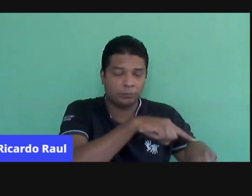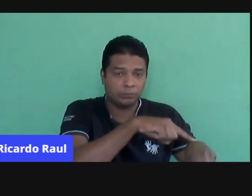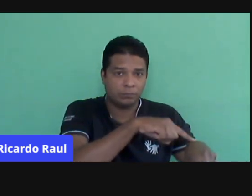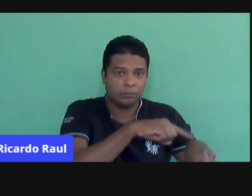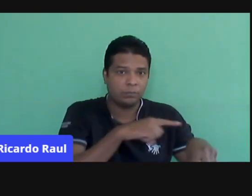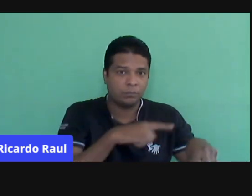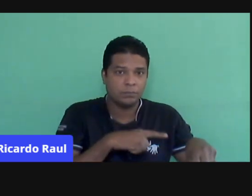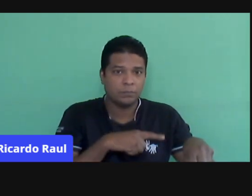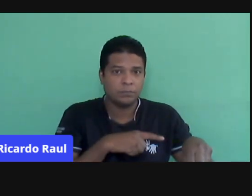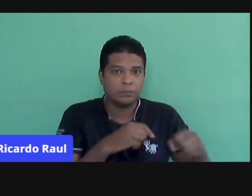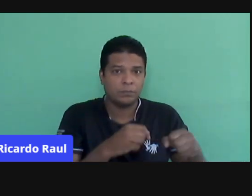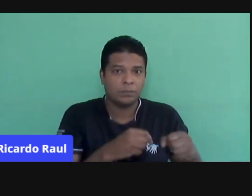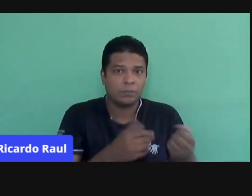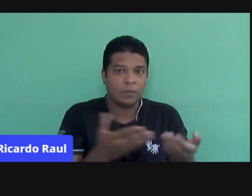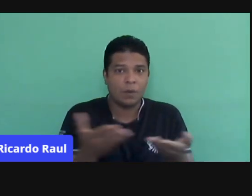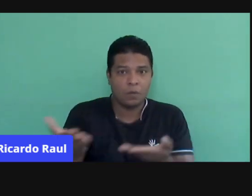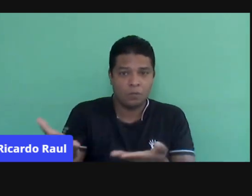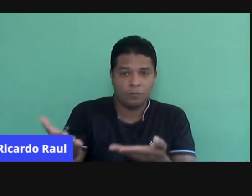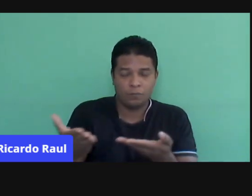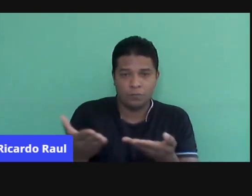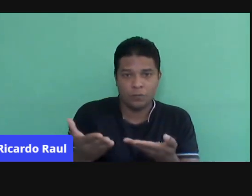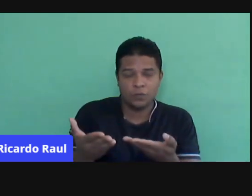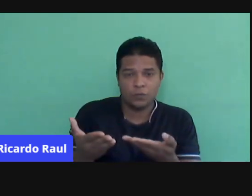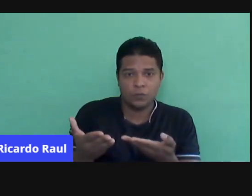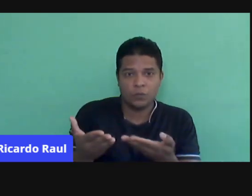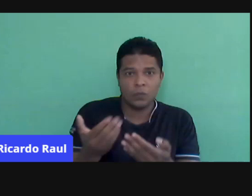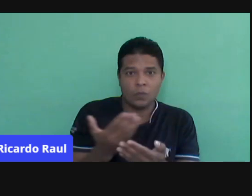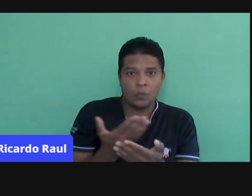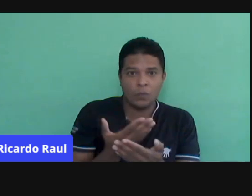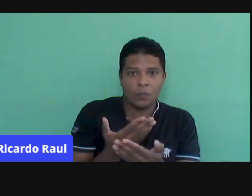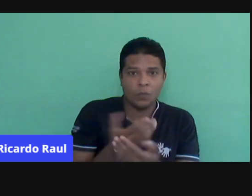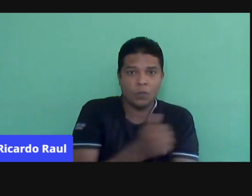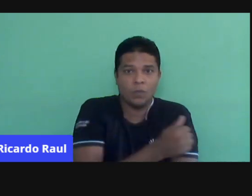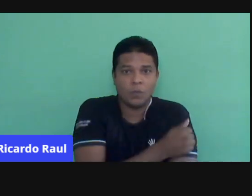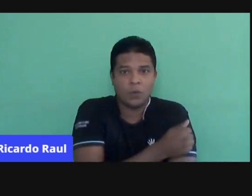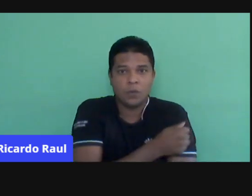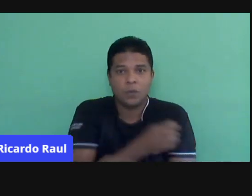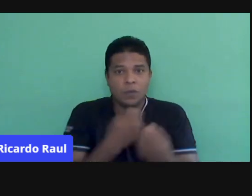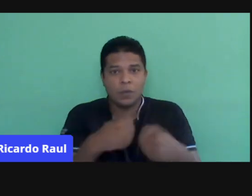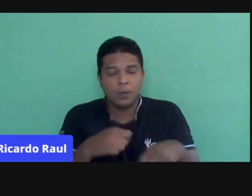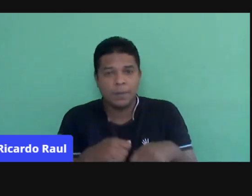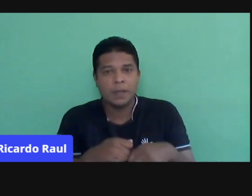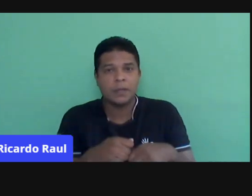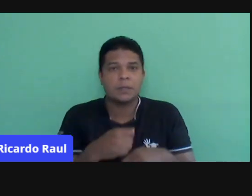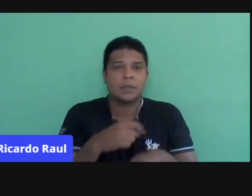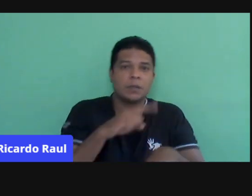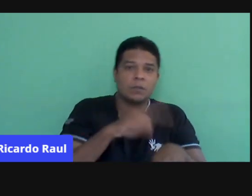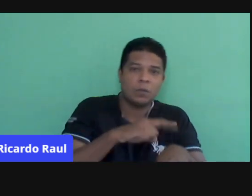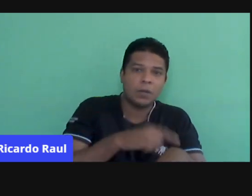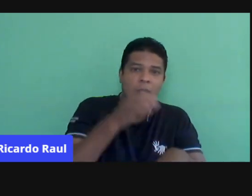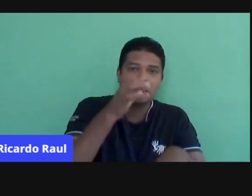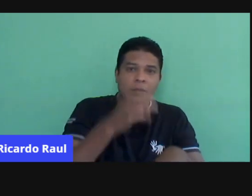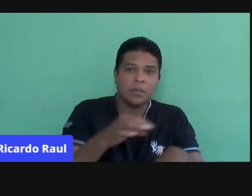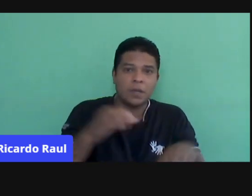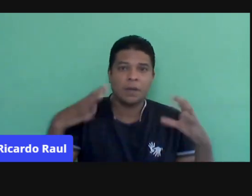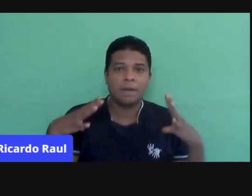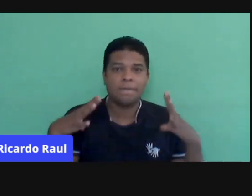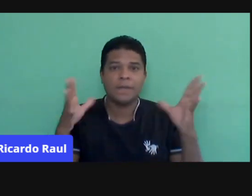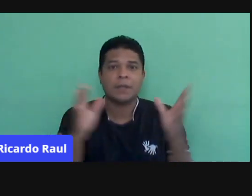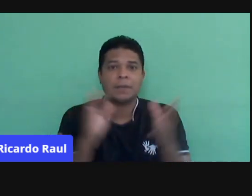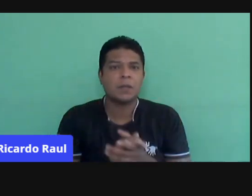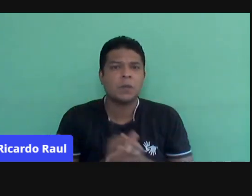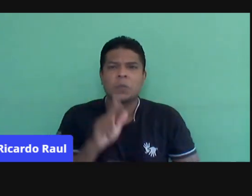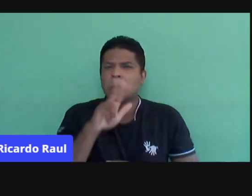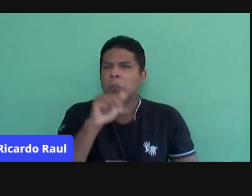Aí tem lá um convite onde o meu aluno precisa extrair as informações do horário da festa, do local da festa, mas ele